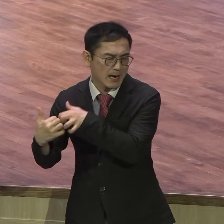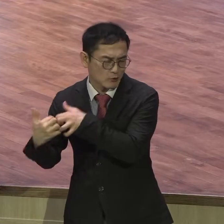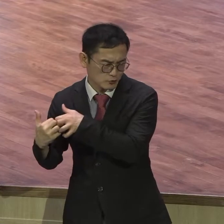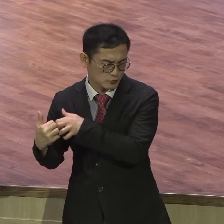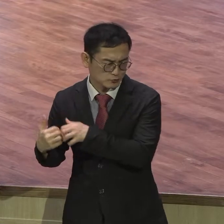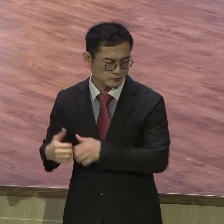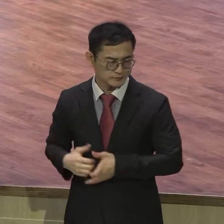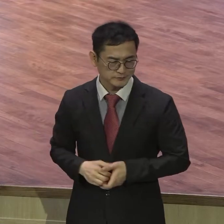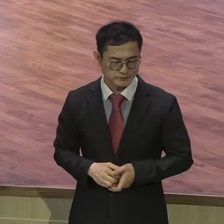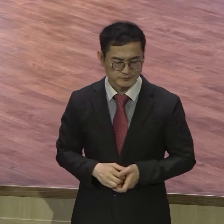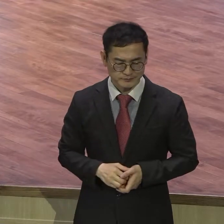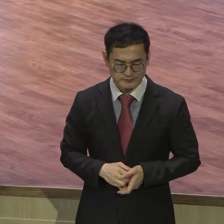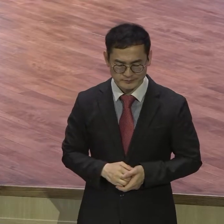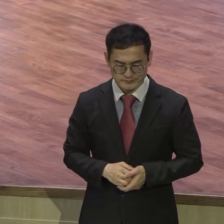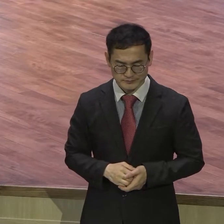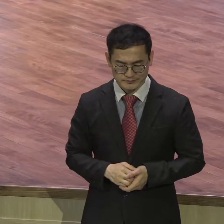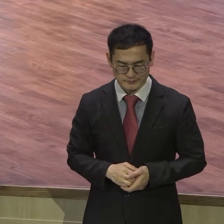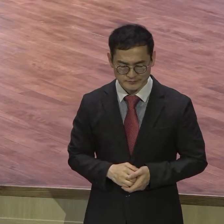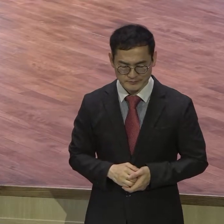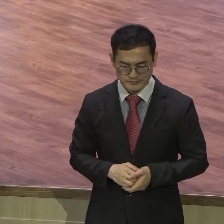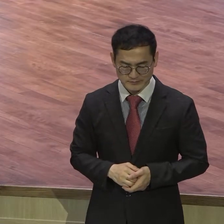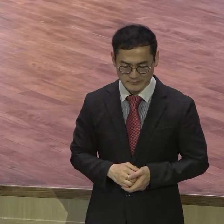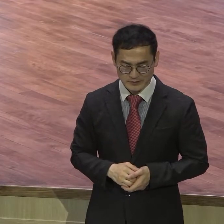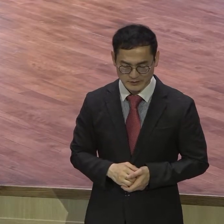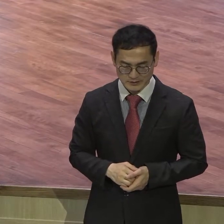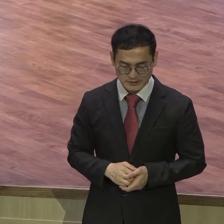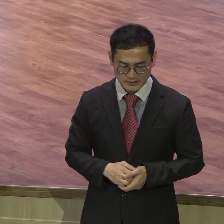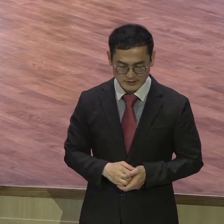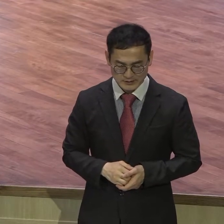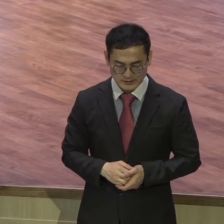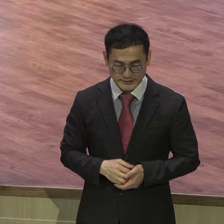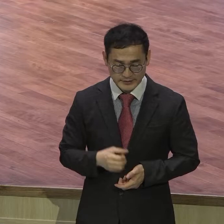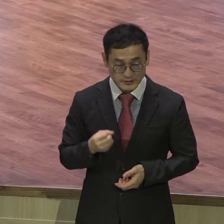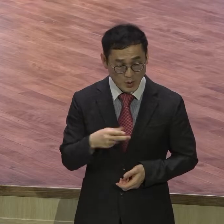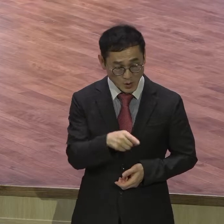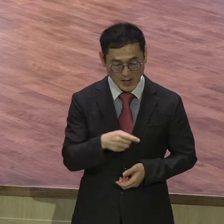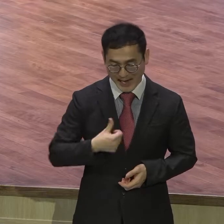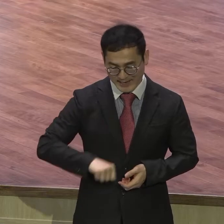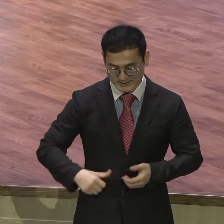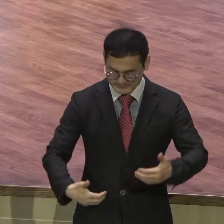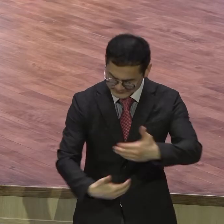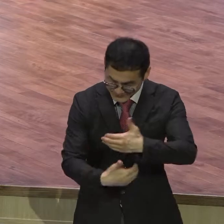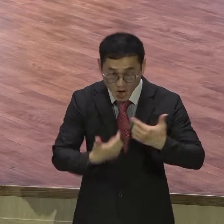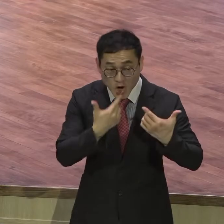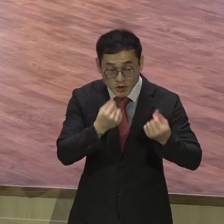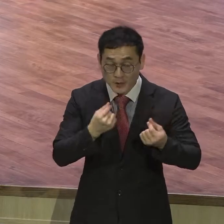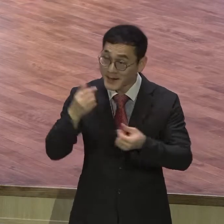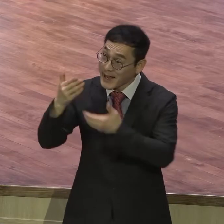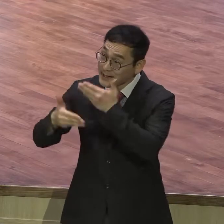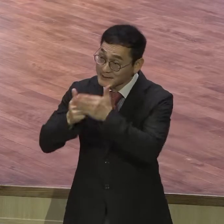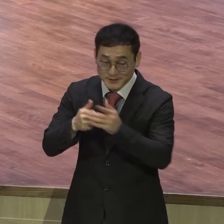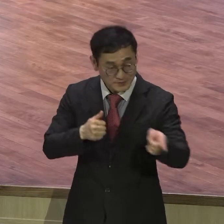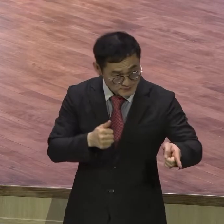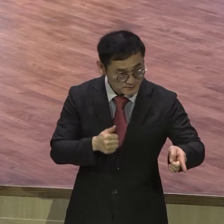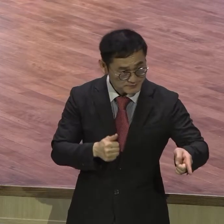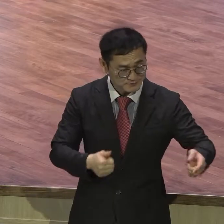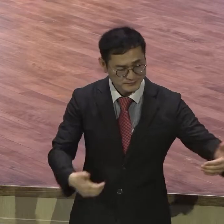사람이 자기의 아들을 아는 것 같이 너희의 하나님 여호와께서 너희가 걸어온 길에서 너를 안으사